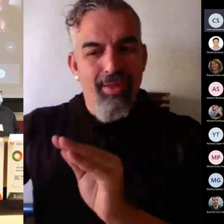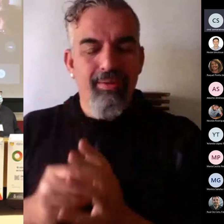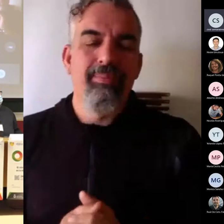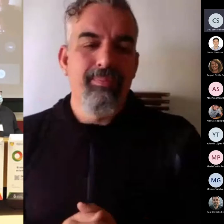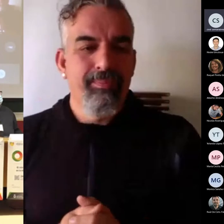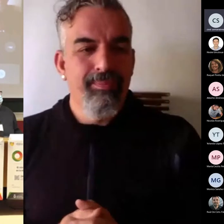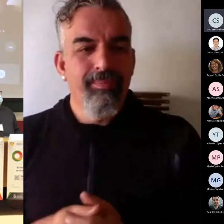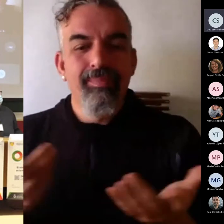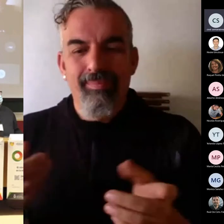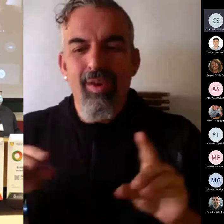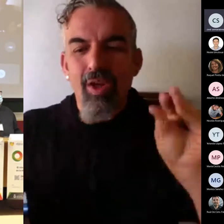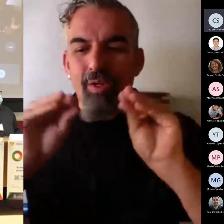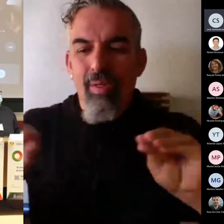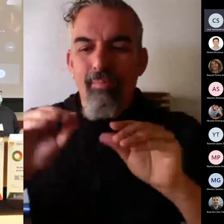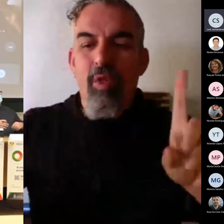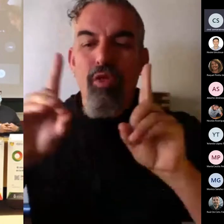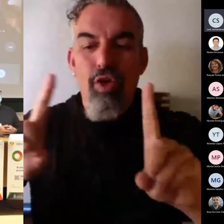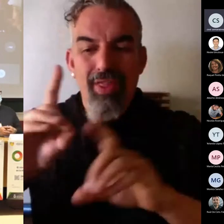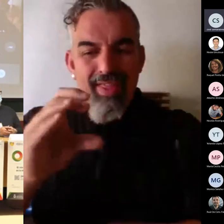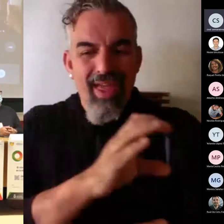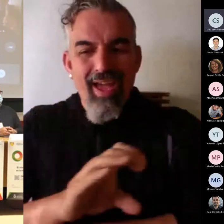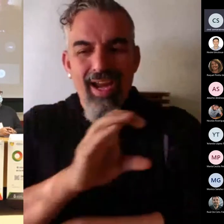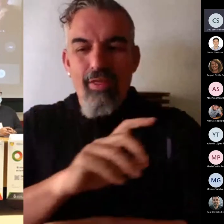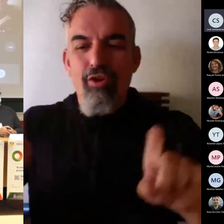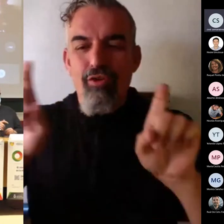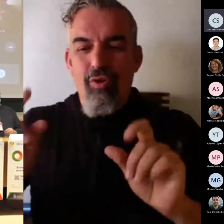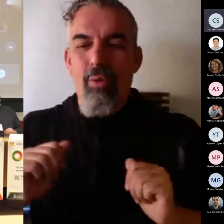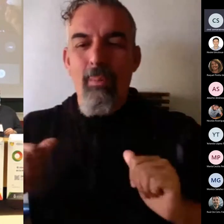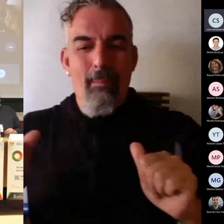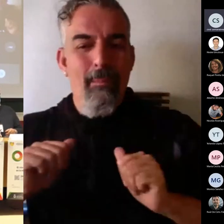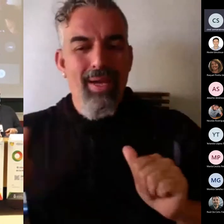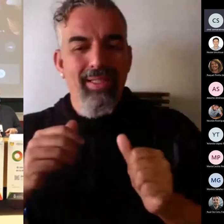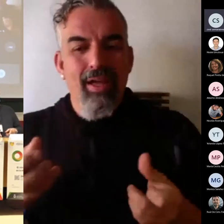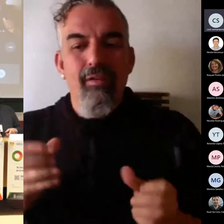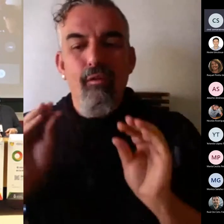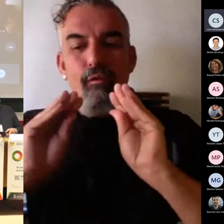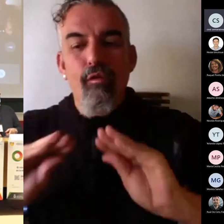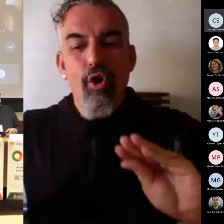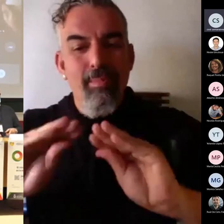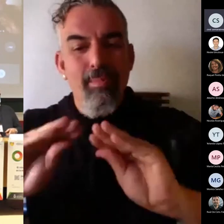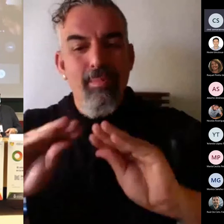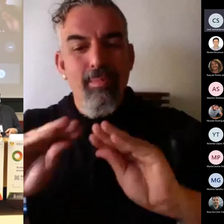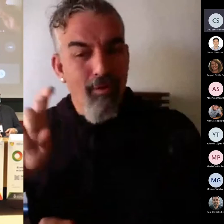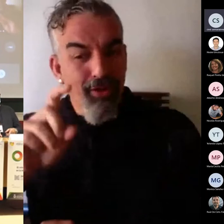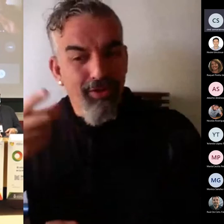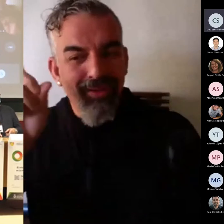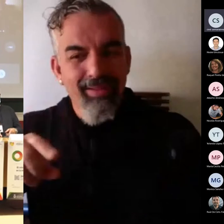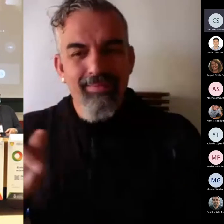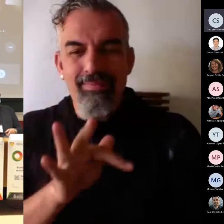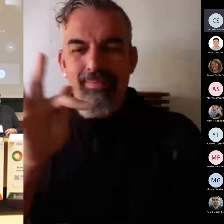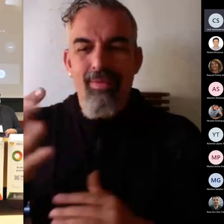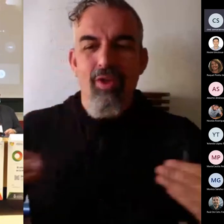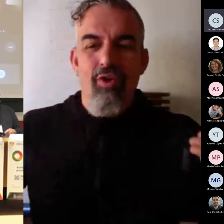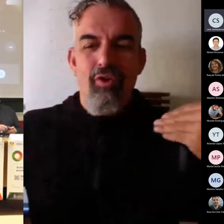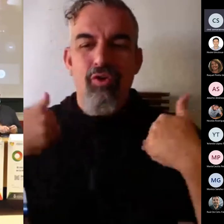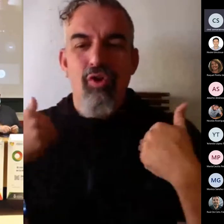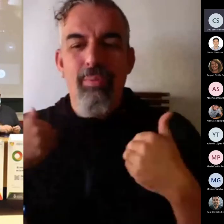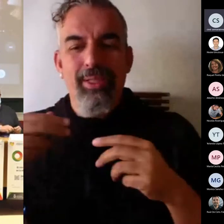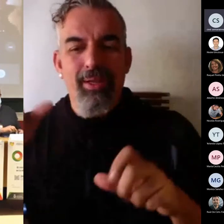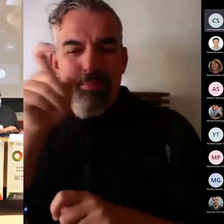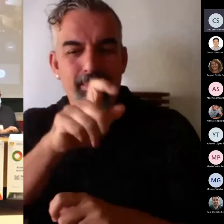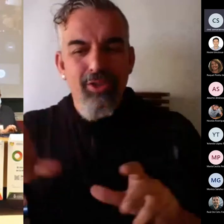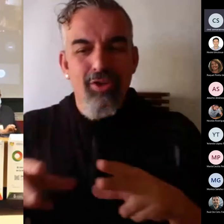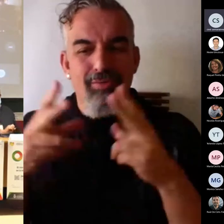Imparte docencia en los grados de educación, en el máster en formación de profesorado y en el máster en competencia digital docente y pensamiento